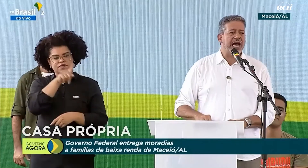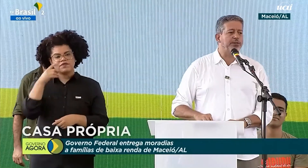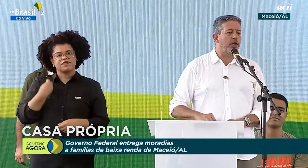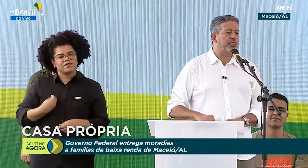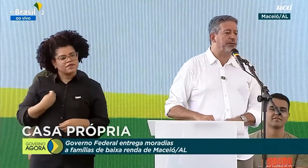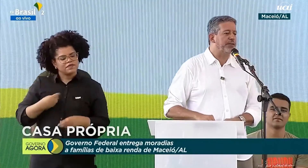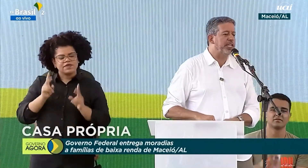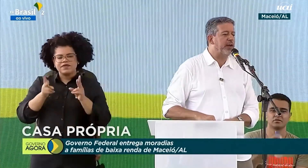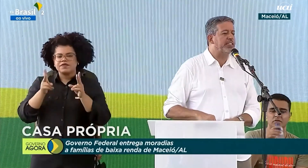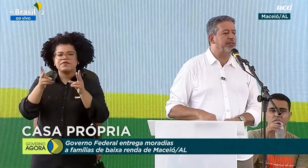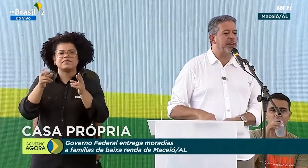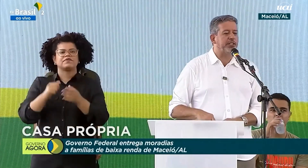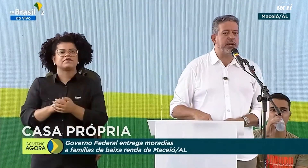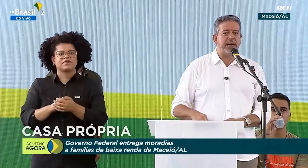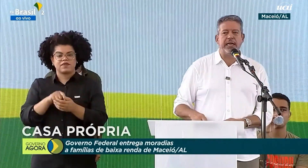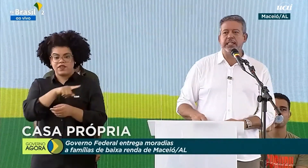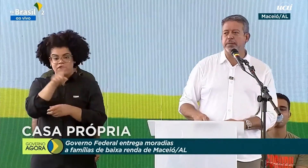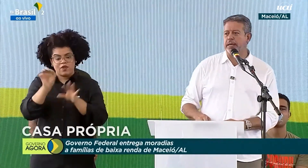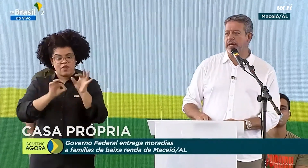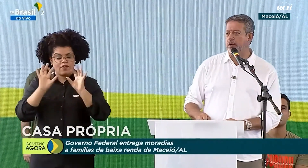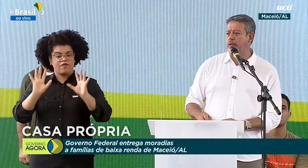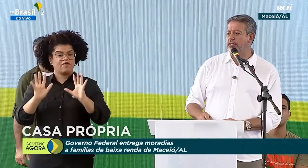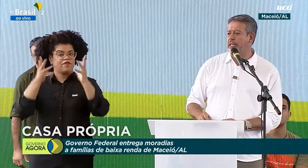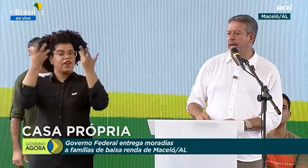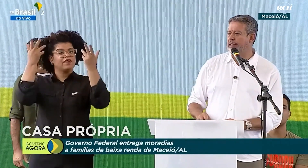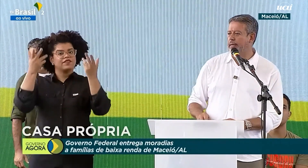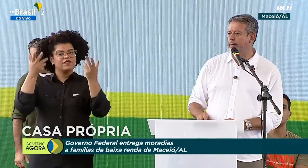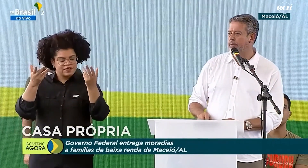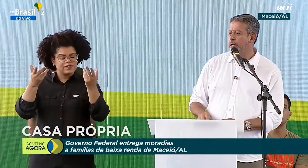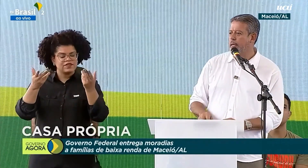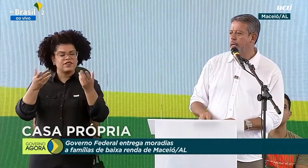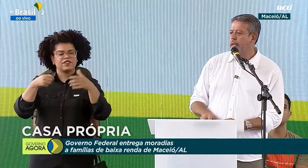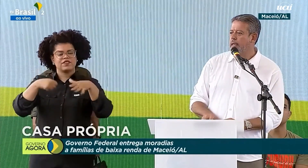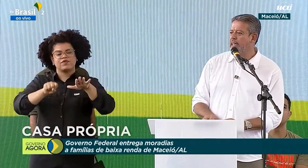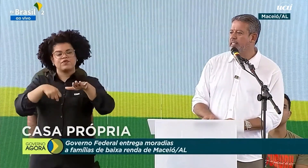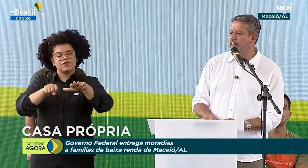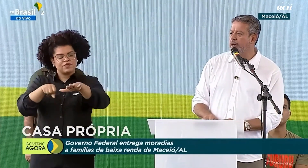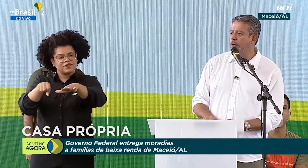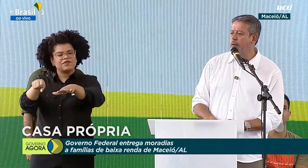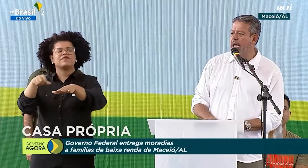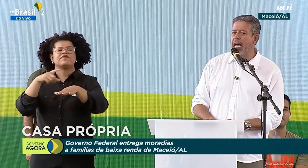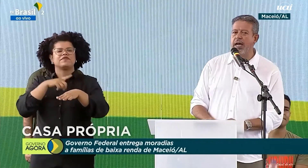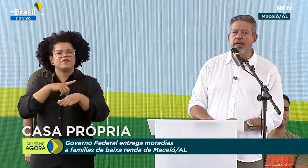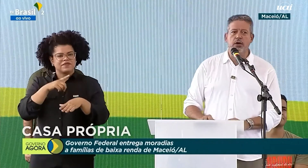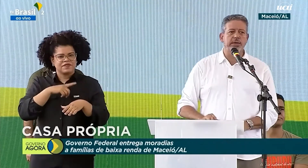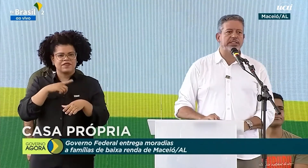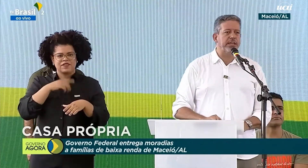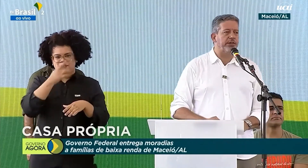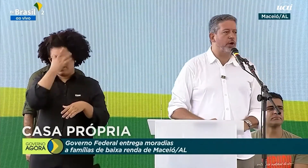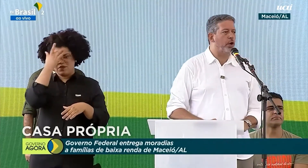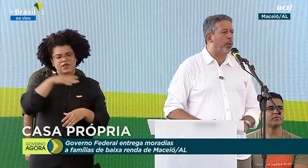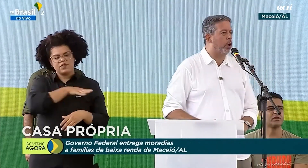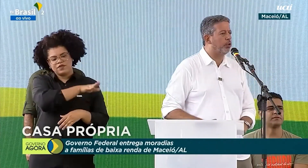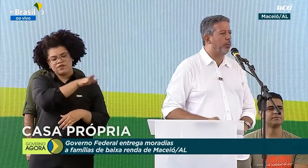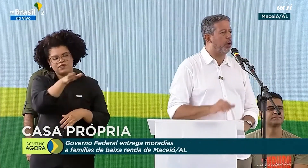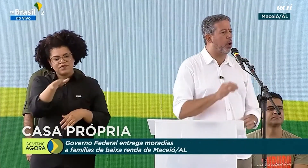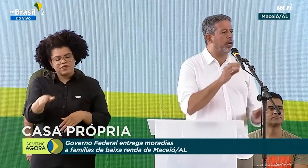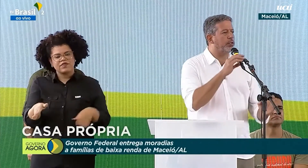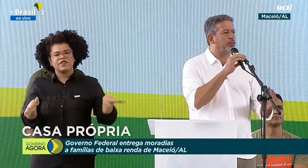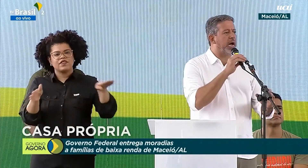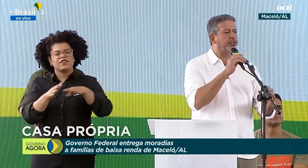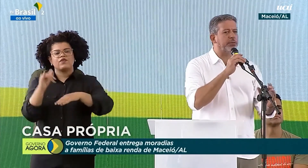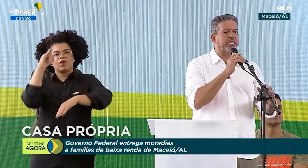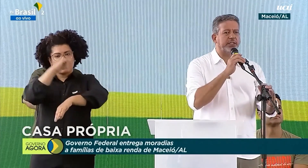Saudar a todos que fizeram essa festa belíssima da motossiata, que desceram lá em comitiva do aeroporto,